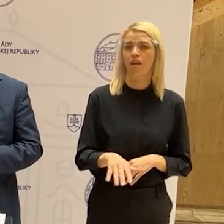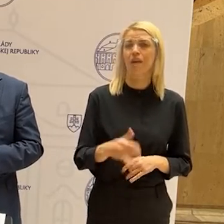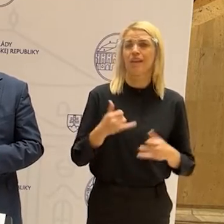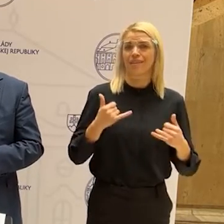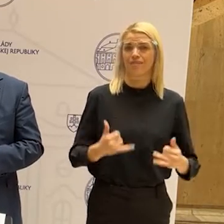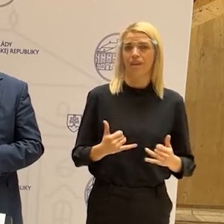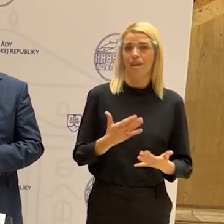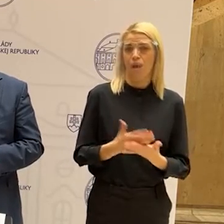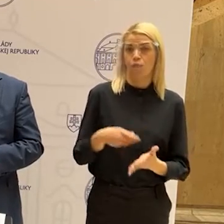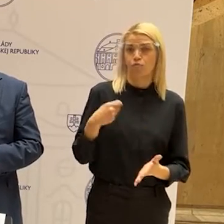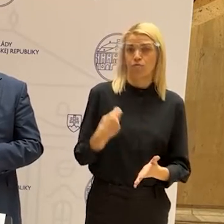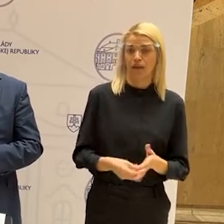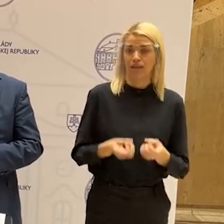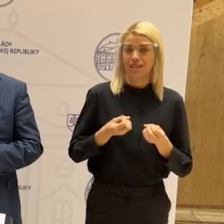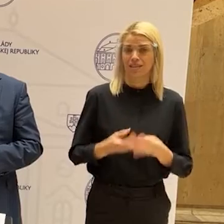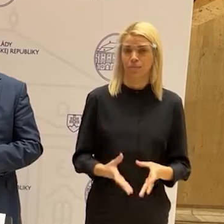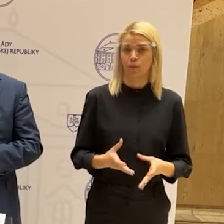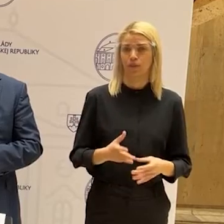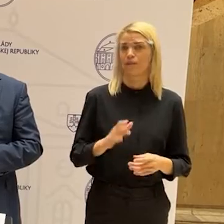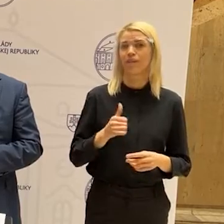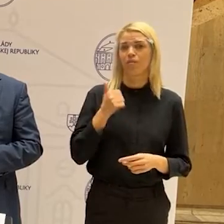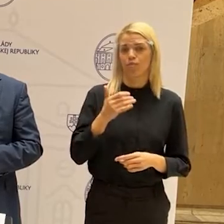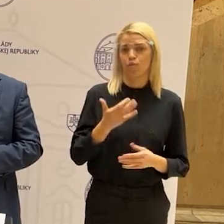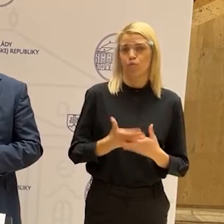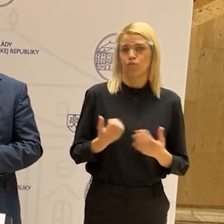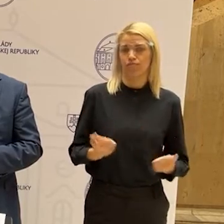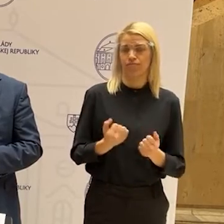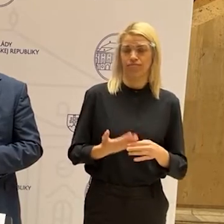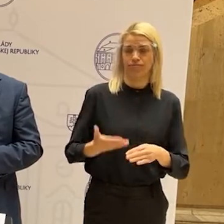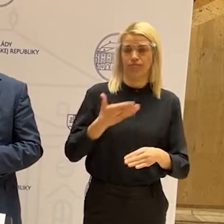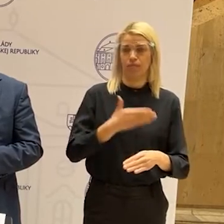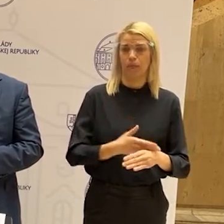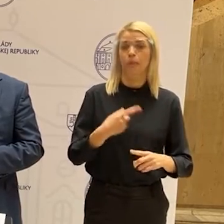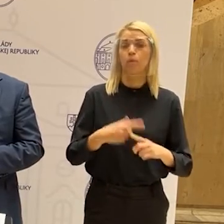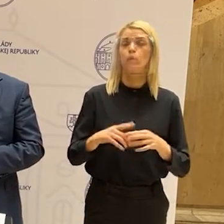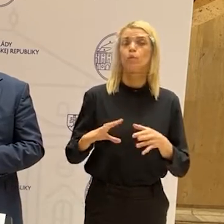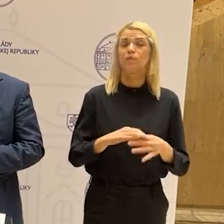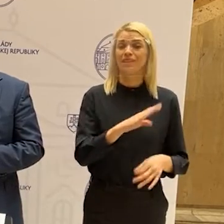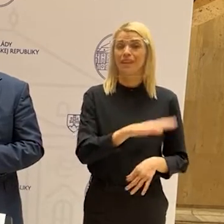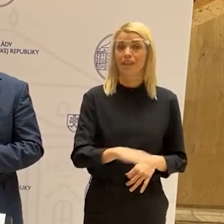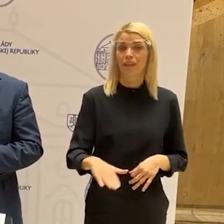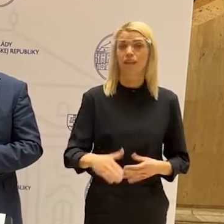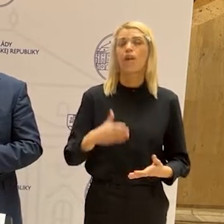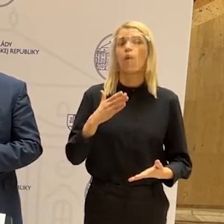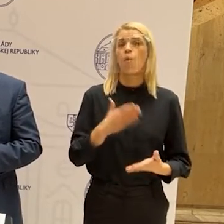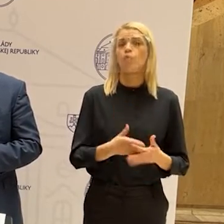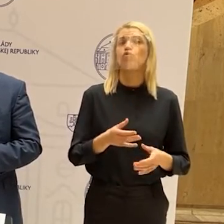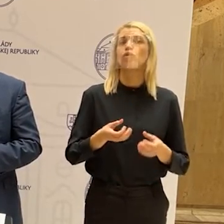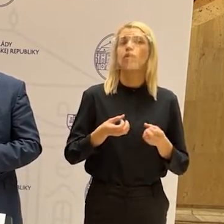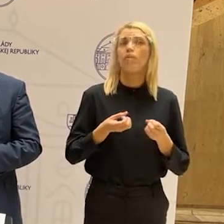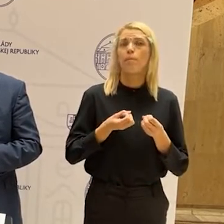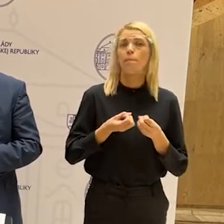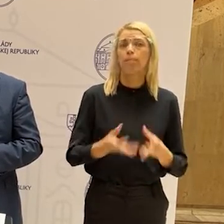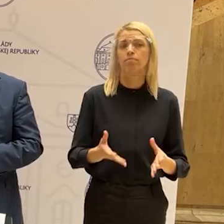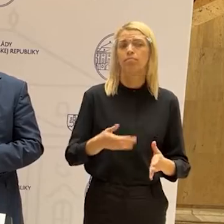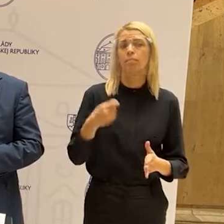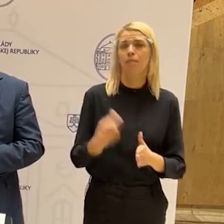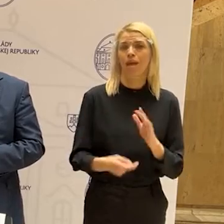teraz a rovnako to športovanie detí sa pustilo v rámci vyhlášky de facto už od včera.